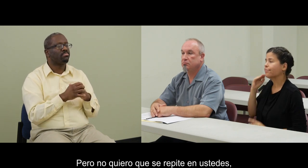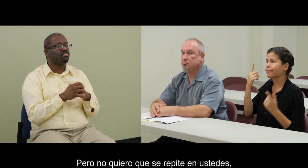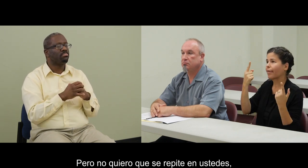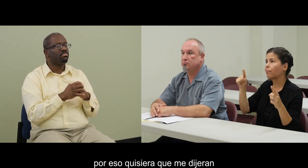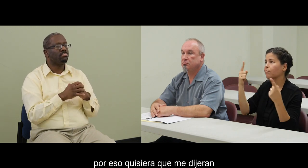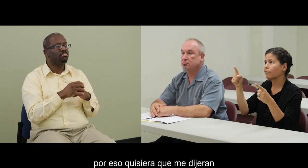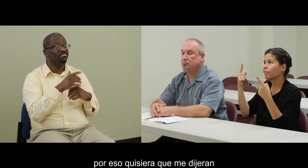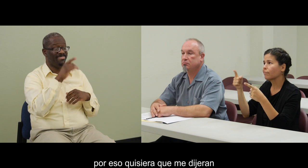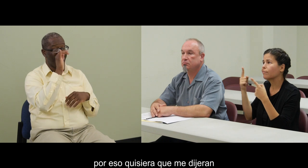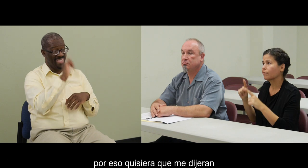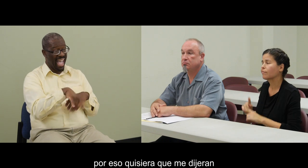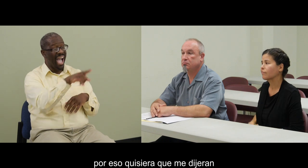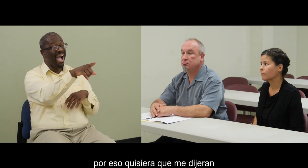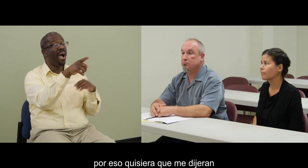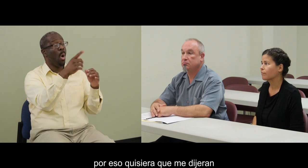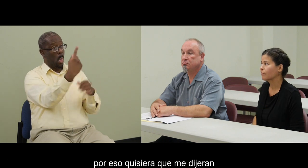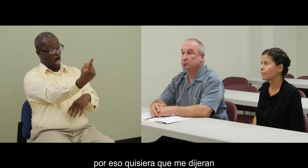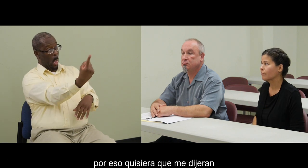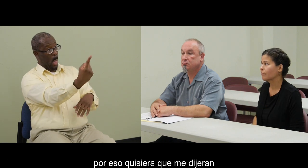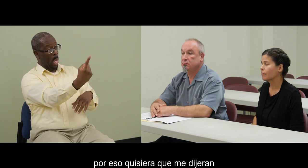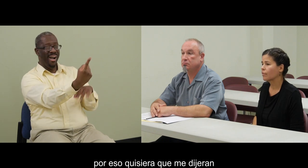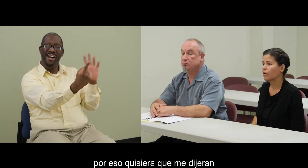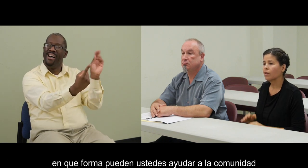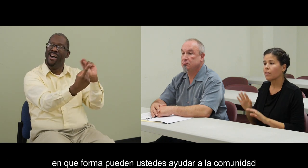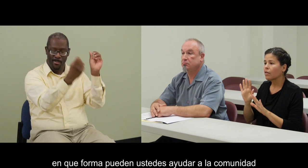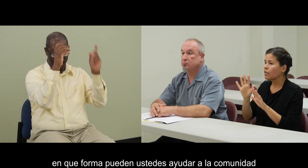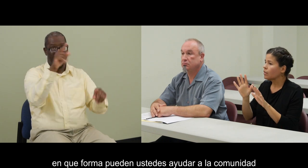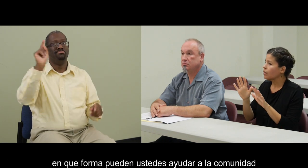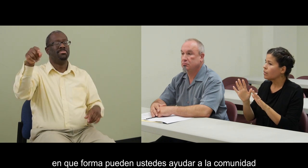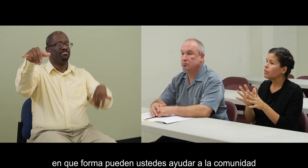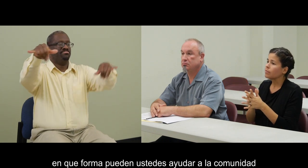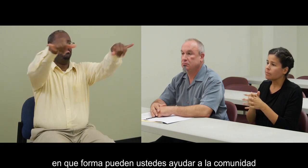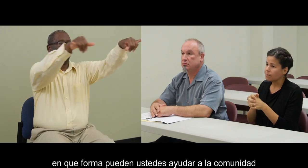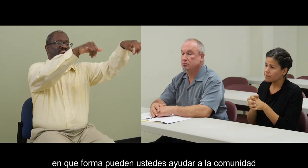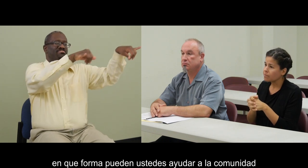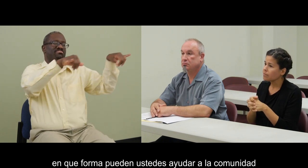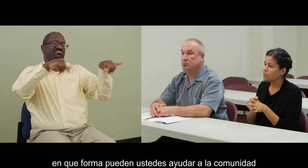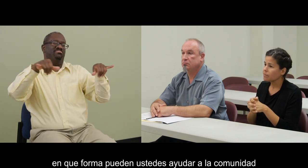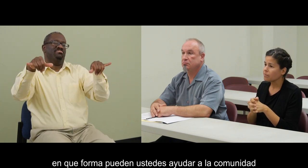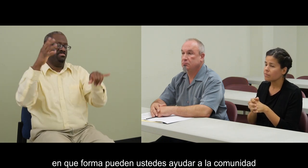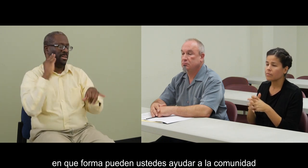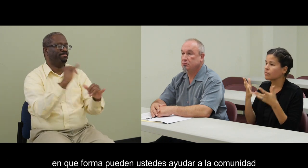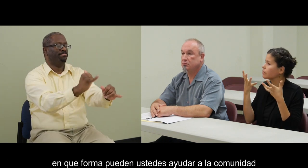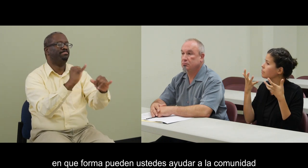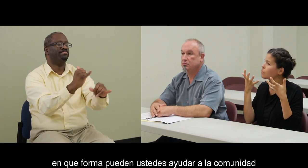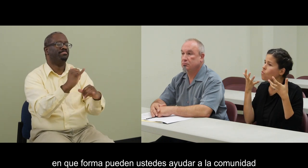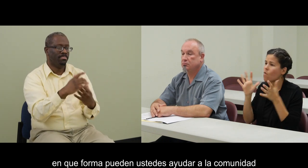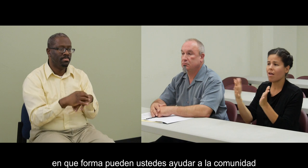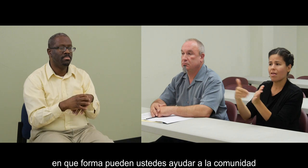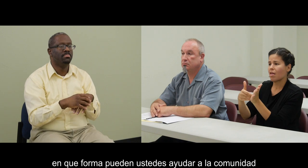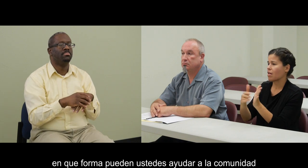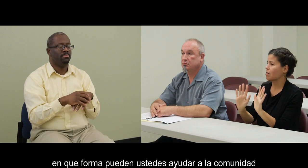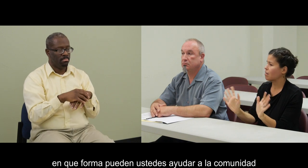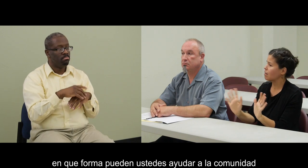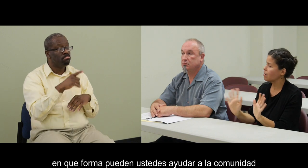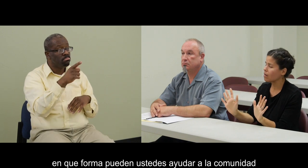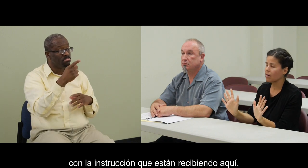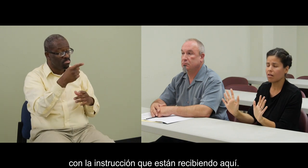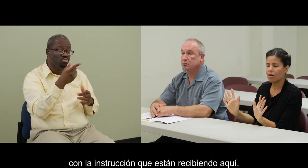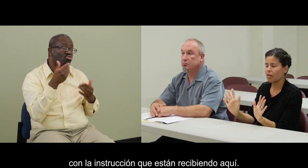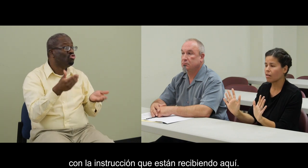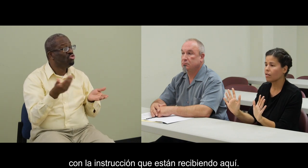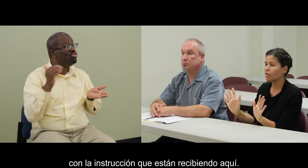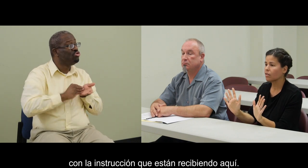ustedes. Por eso quisiera que me dijeran en qué formas pueden ustedes ayudar a la